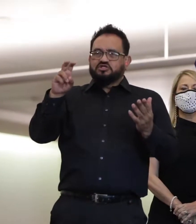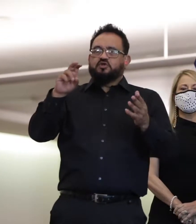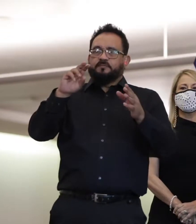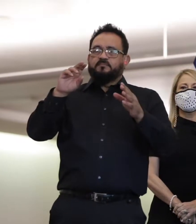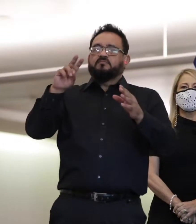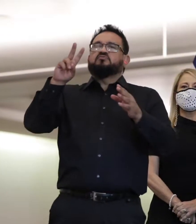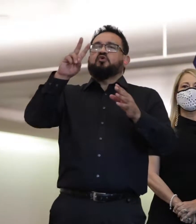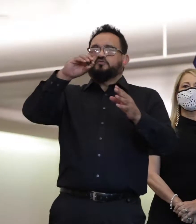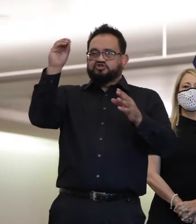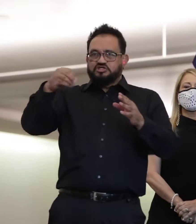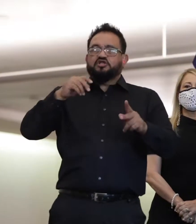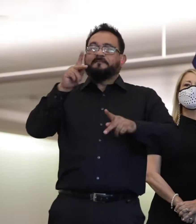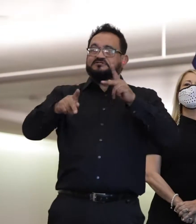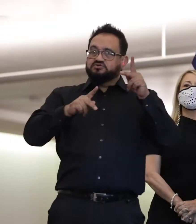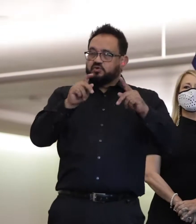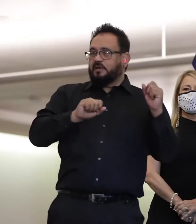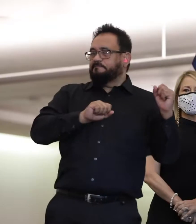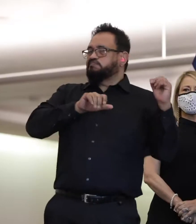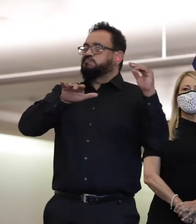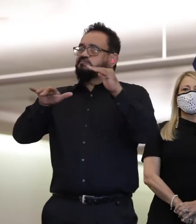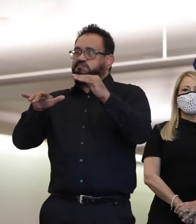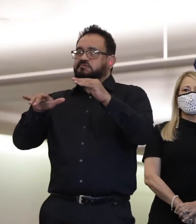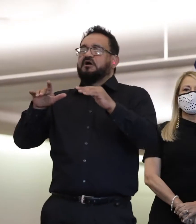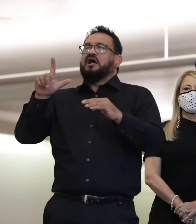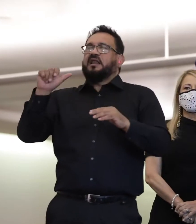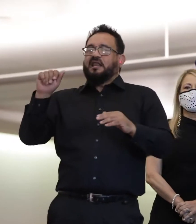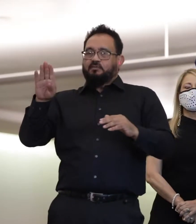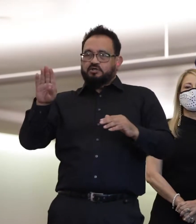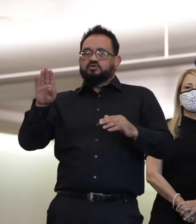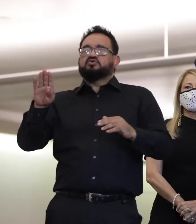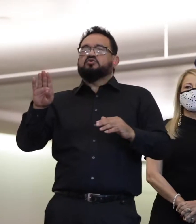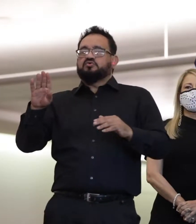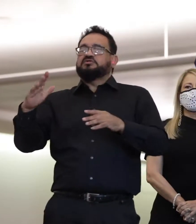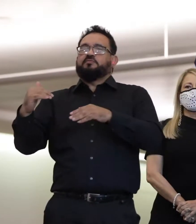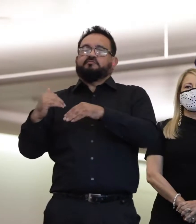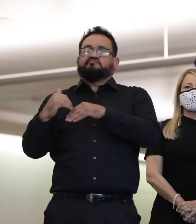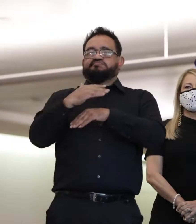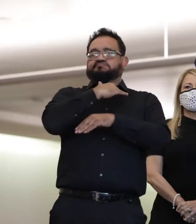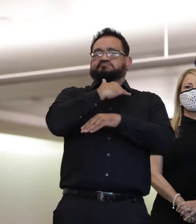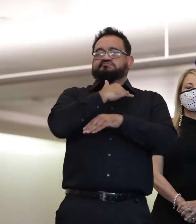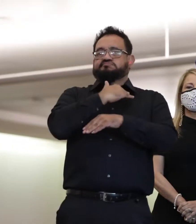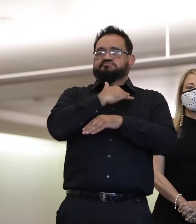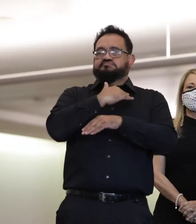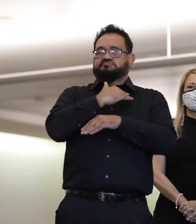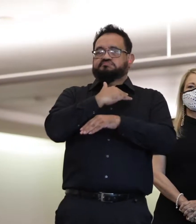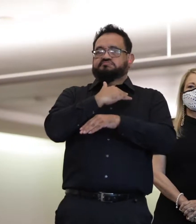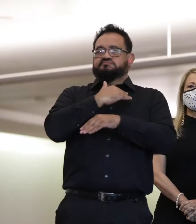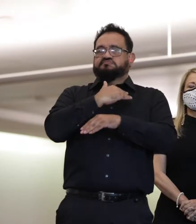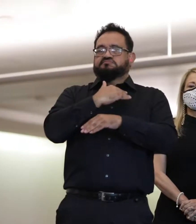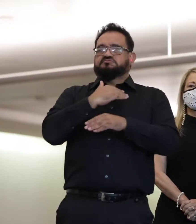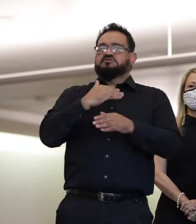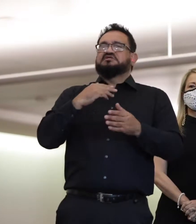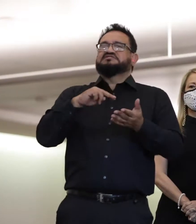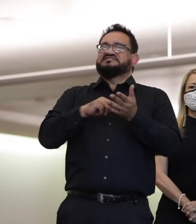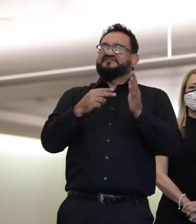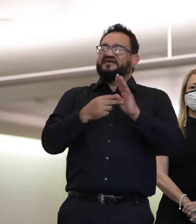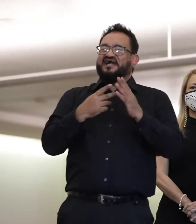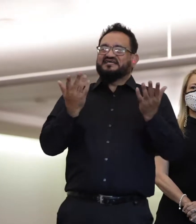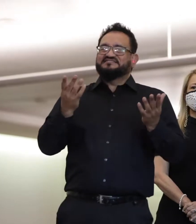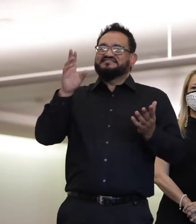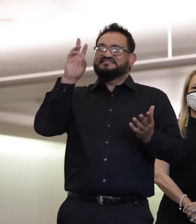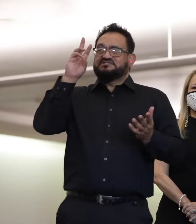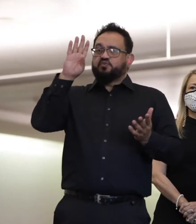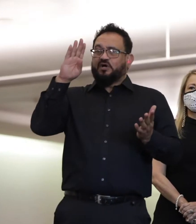64 mil pruebas por mes multiplicado por 3, 224, posiblemente 240